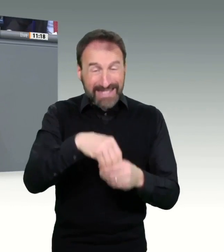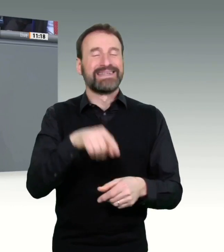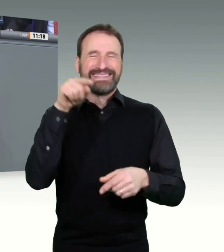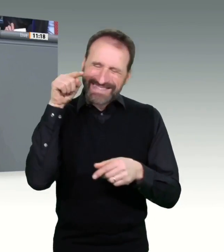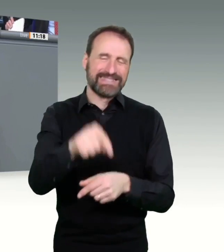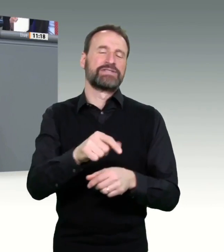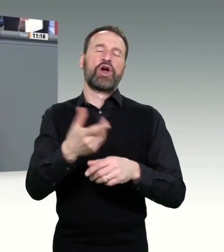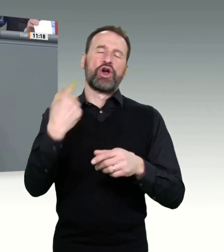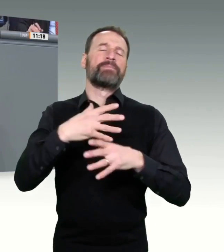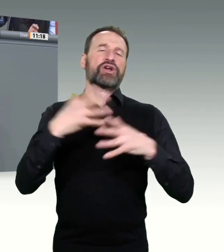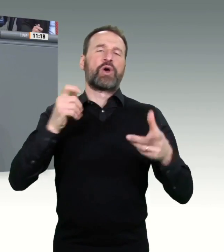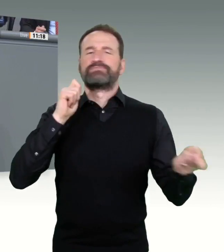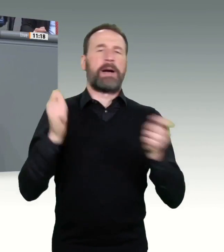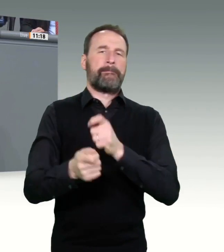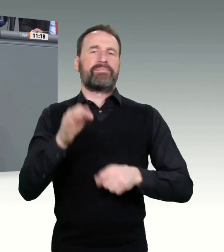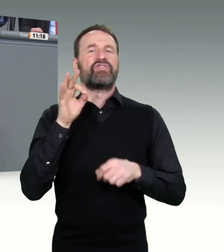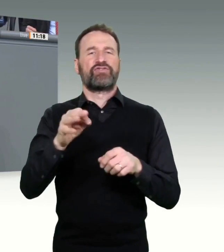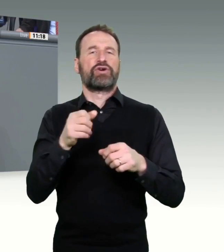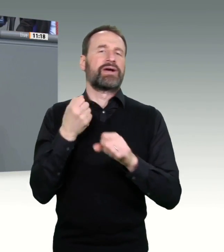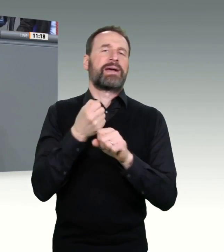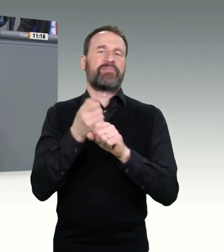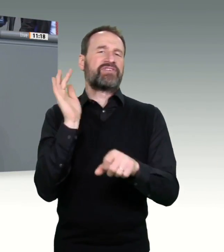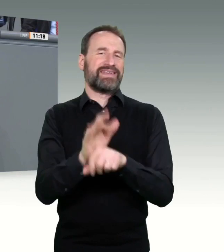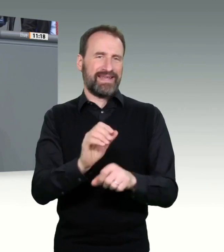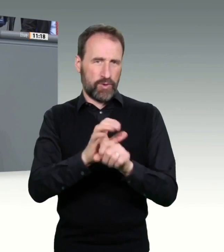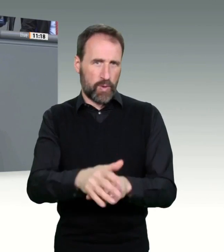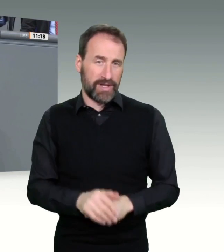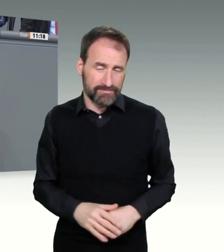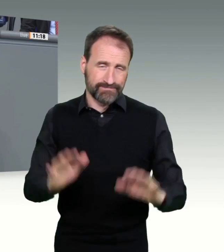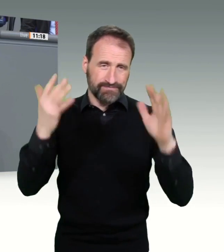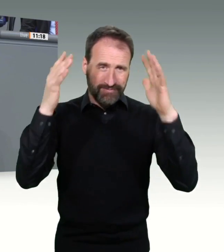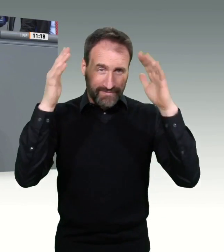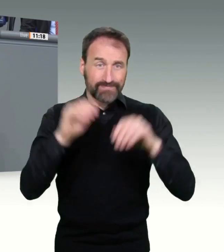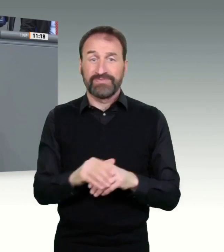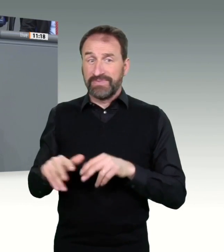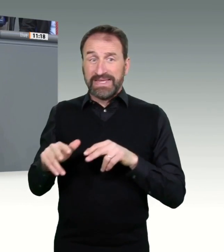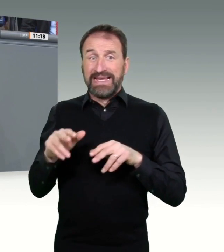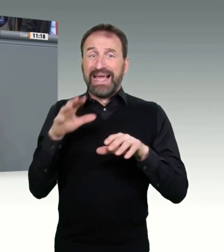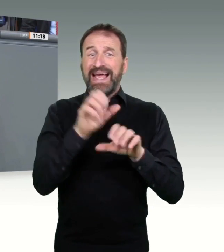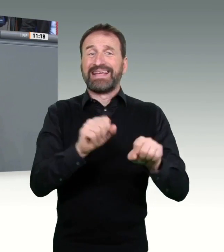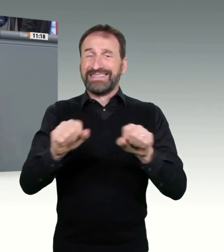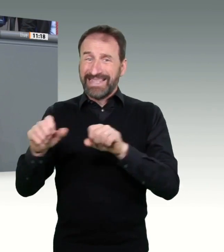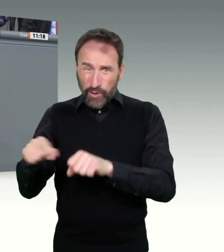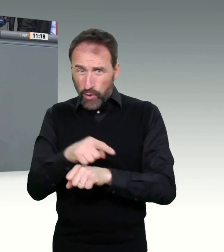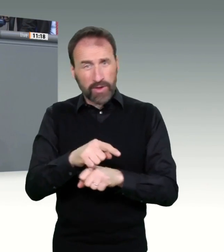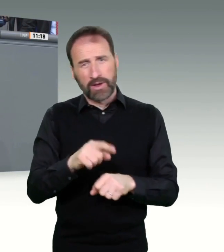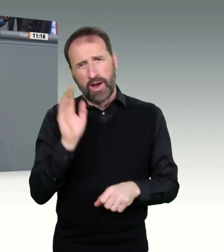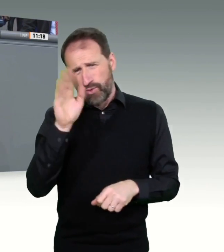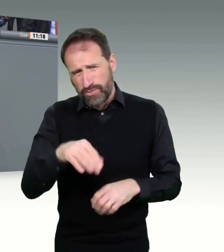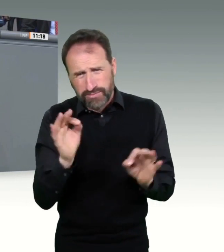liegt, läuft seit einigen Tagen ein Modellprojekt mit Hausärzten, die bettlägerliche Patientinnen und Patienten impfen, und auch in Brandenburg